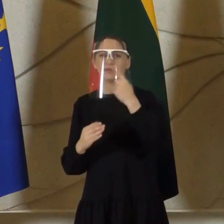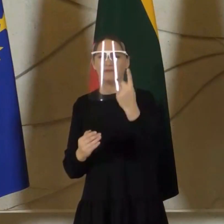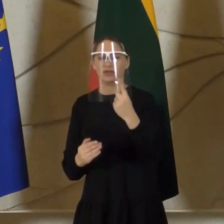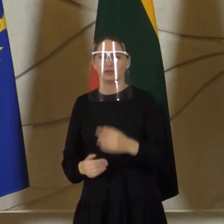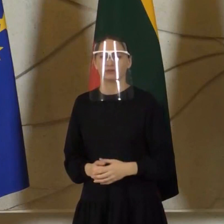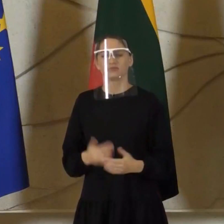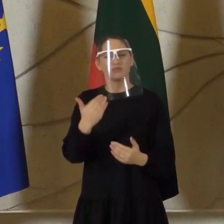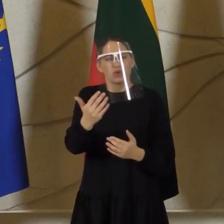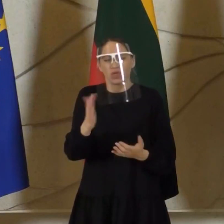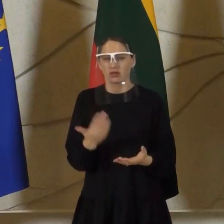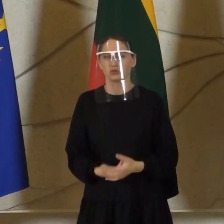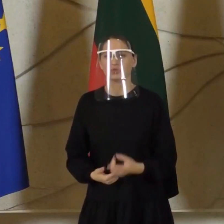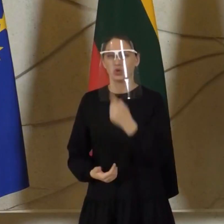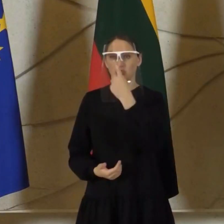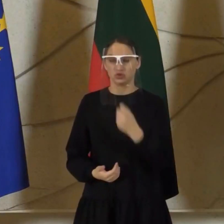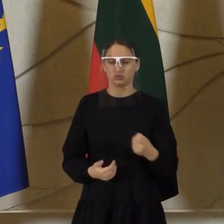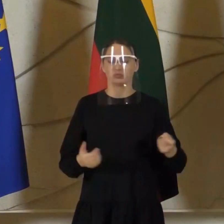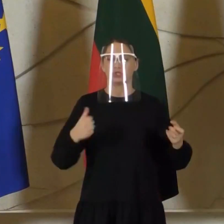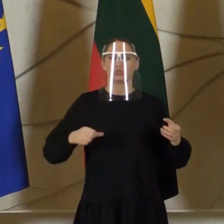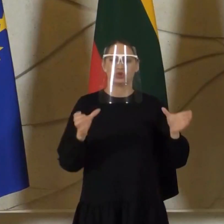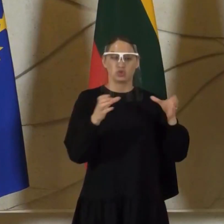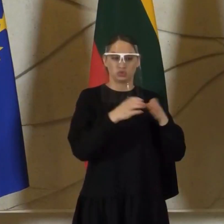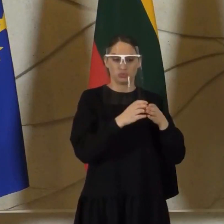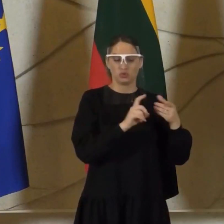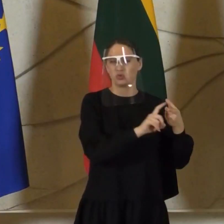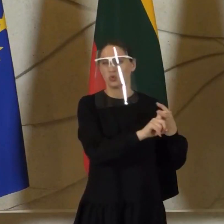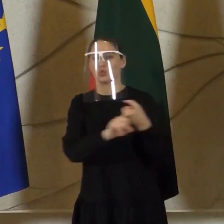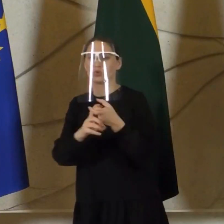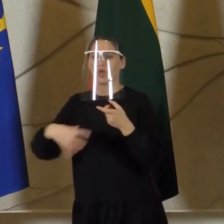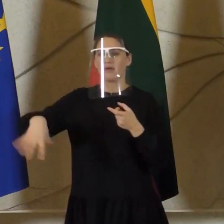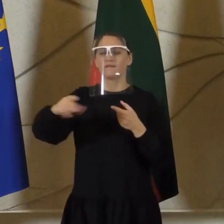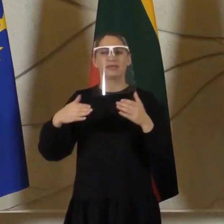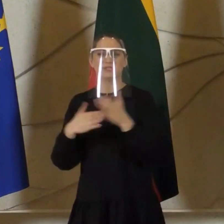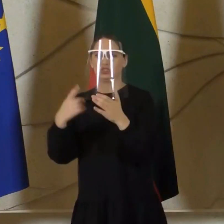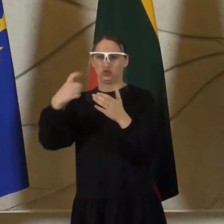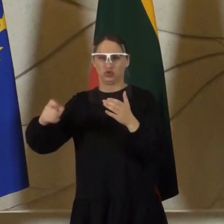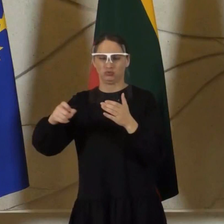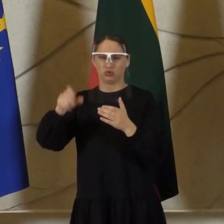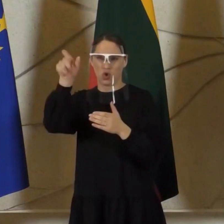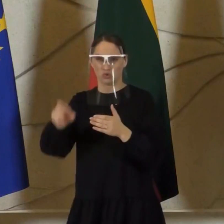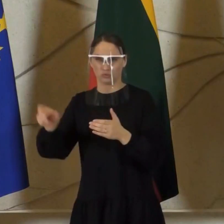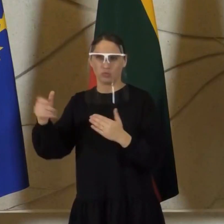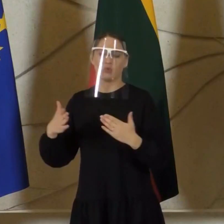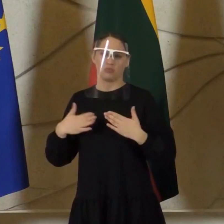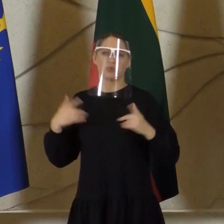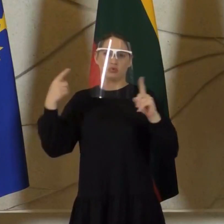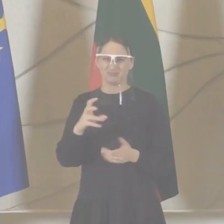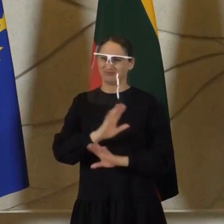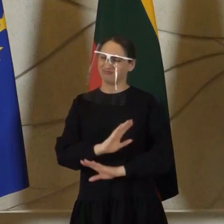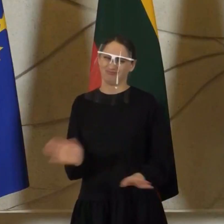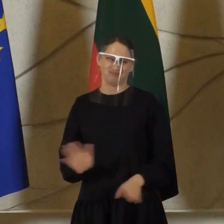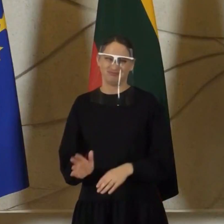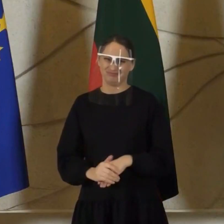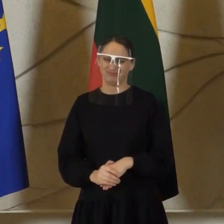yra, kada šimta žmonių užkriestų mažiau negu šimta žmonių. Štai mūsų pagrindinis tikslas.